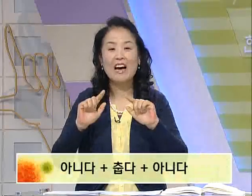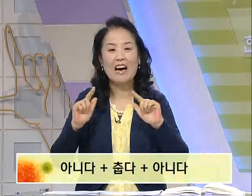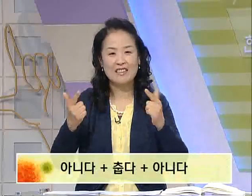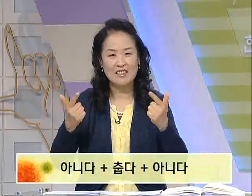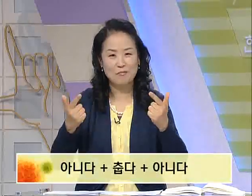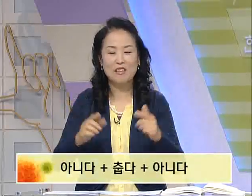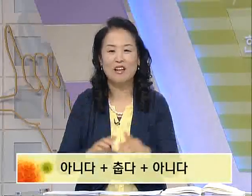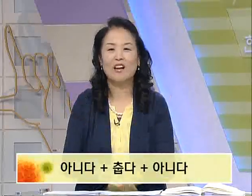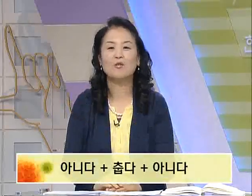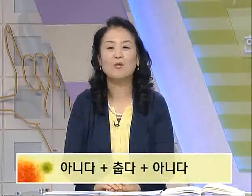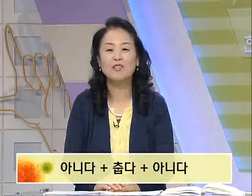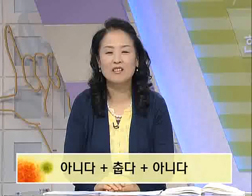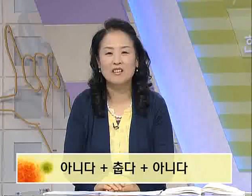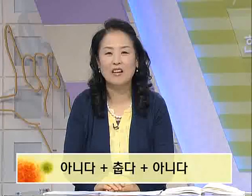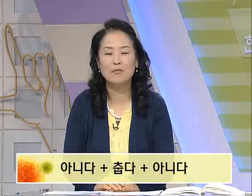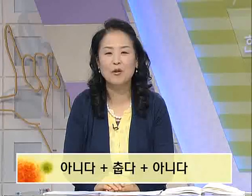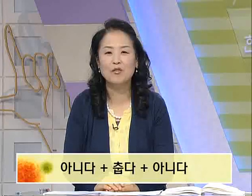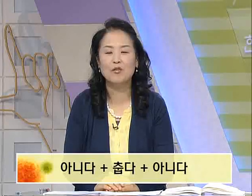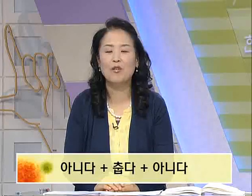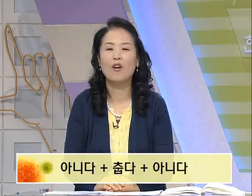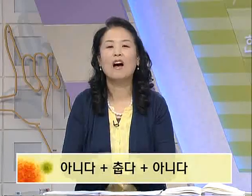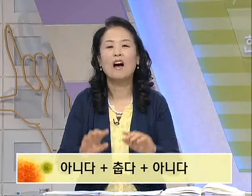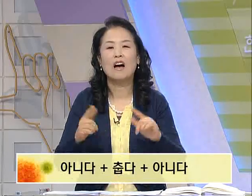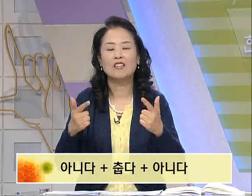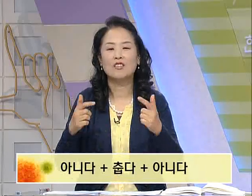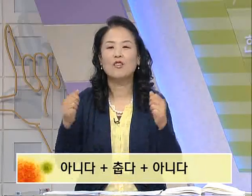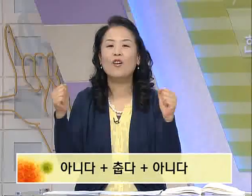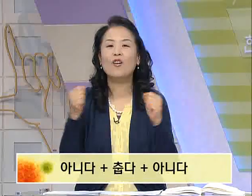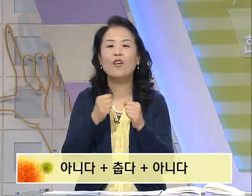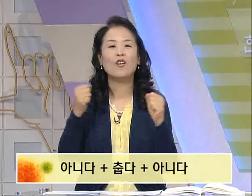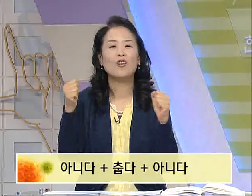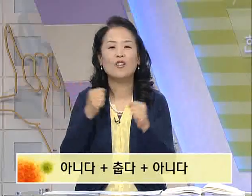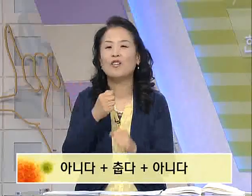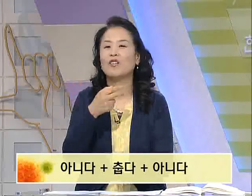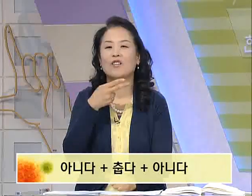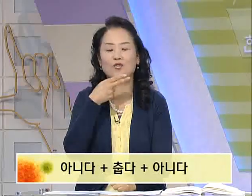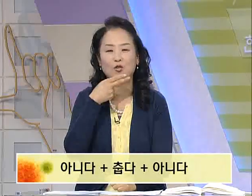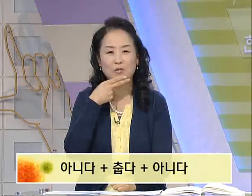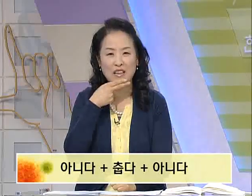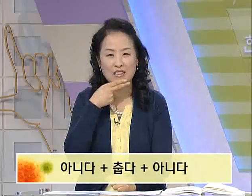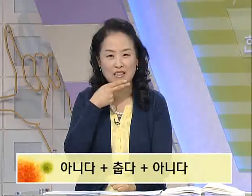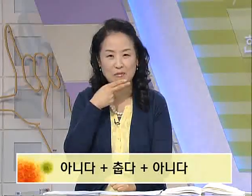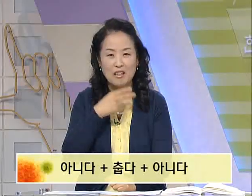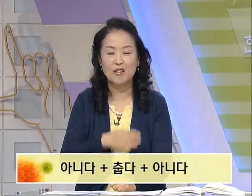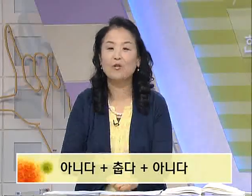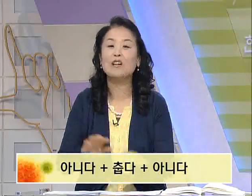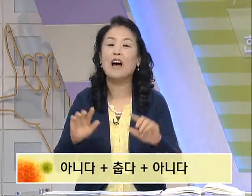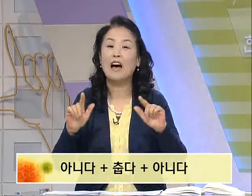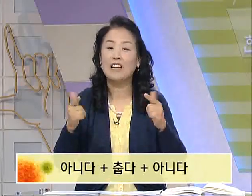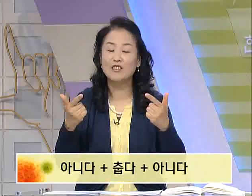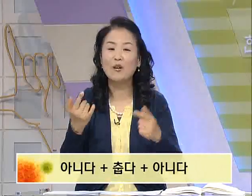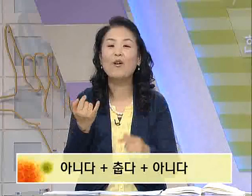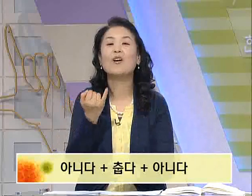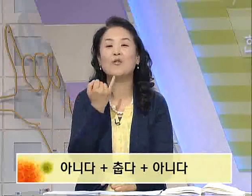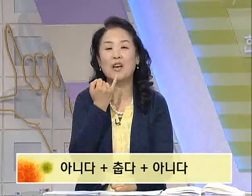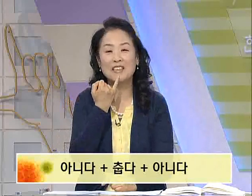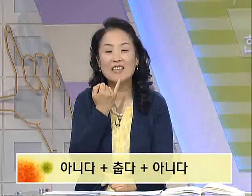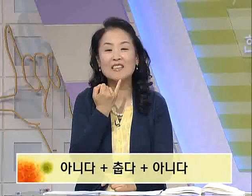않습니다. 또는 다른 표현으로도 아니요, 춥지 않습니다. 또는 아니요, 괜찮습니다.